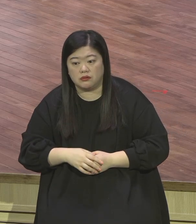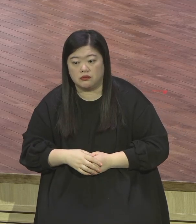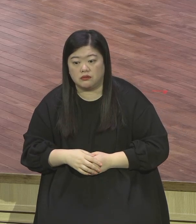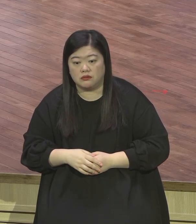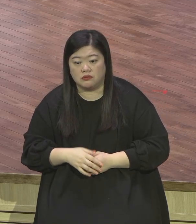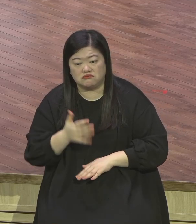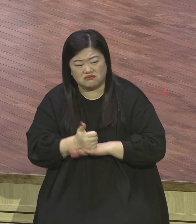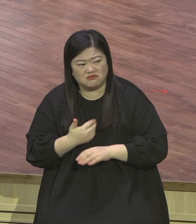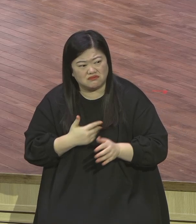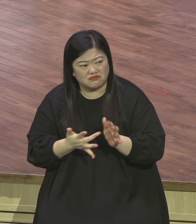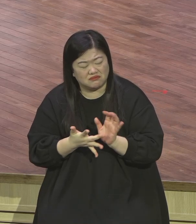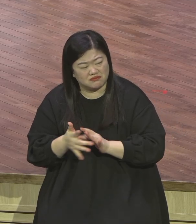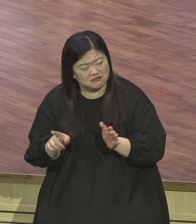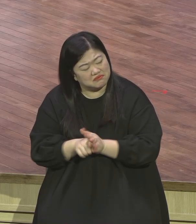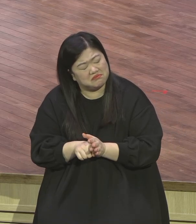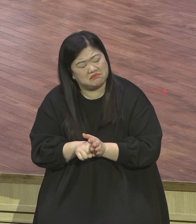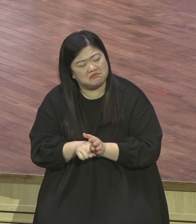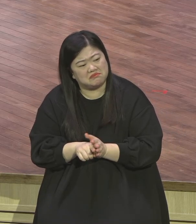못했다 그래서 나 예수 안 믿는다